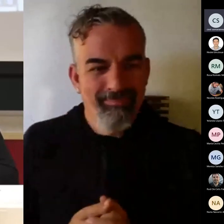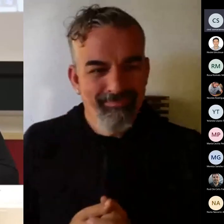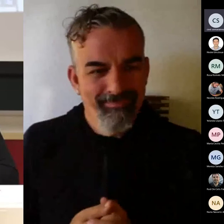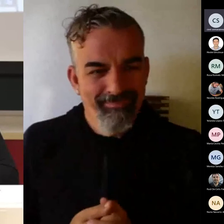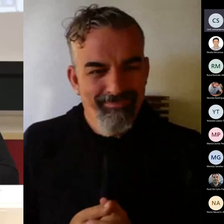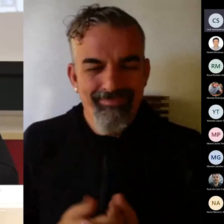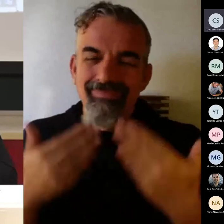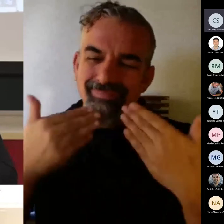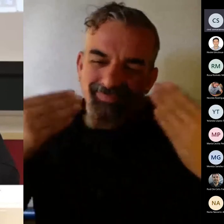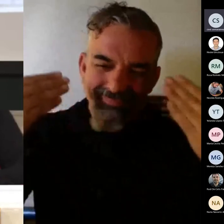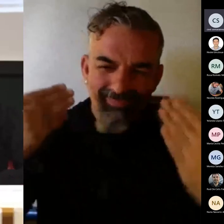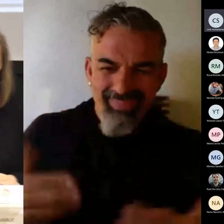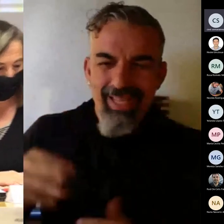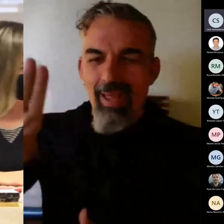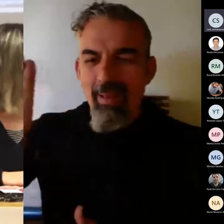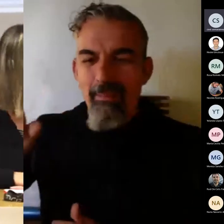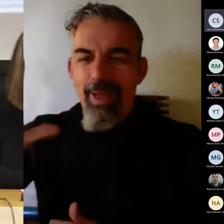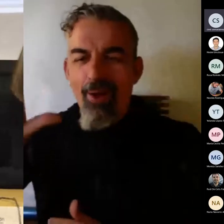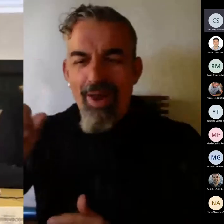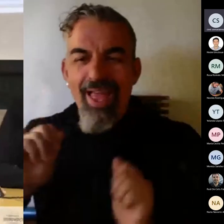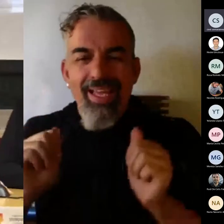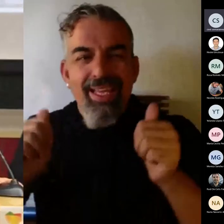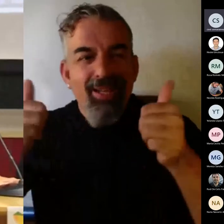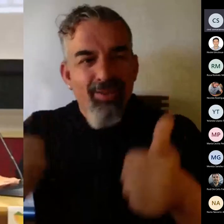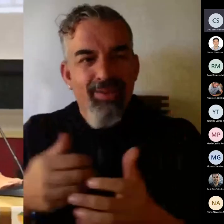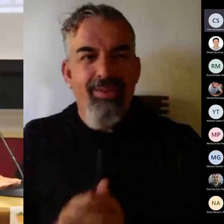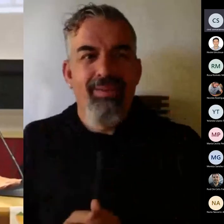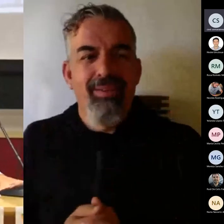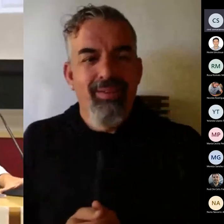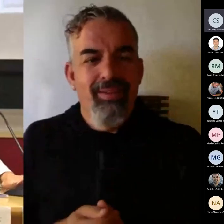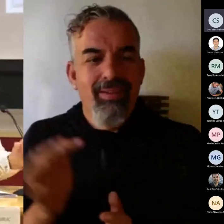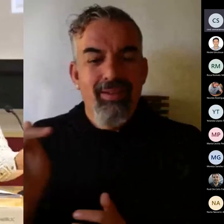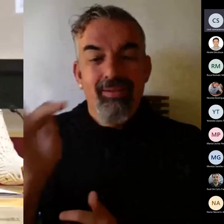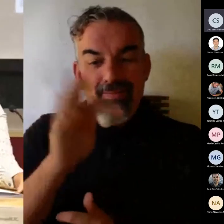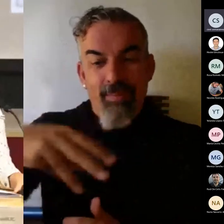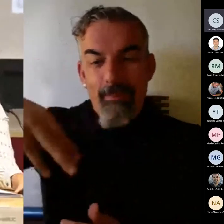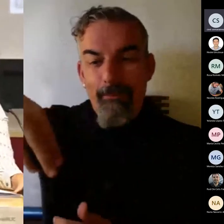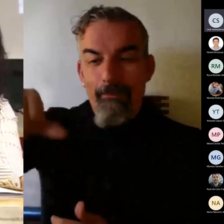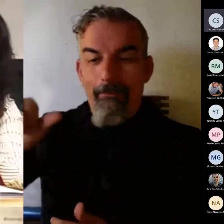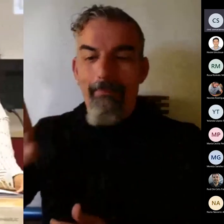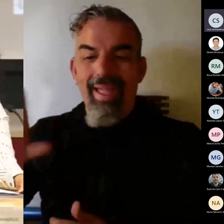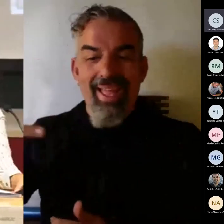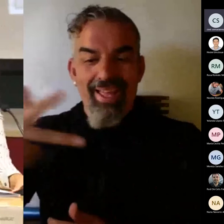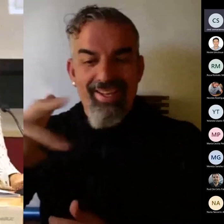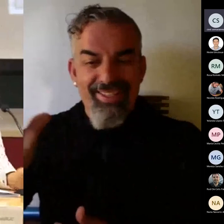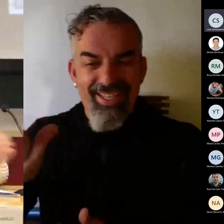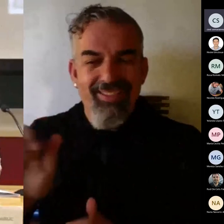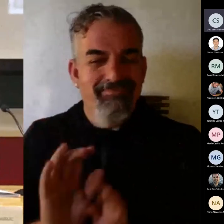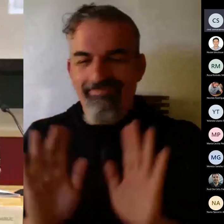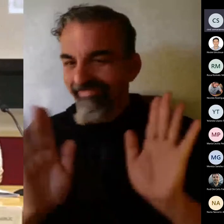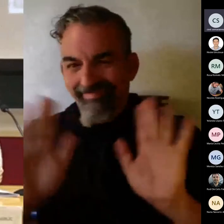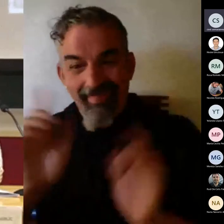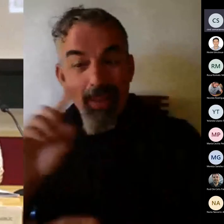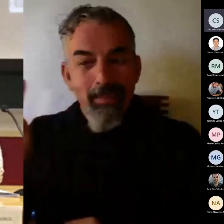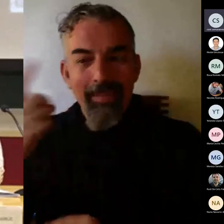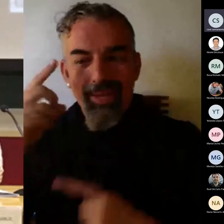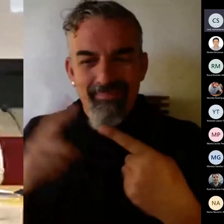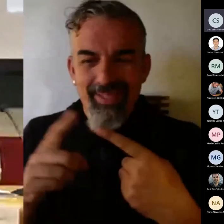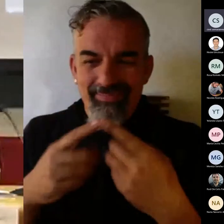Muchas gracias, Paula, por tu intervención. Merche, por favor. Muy bien, pues nada, en primer lugar, por supuesto,